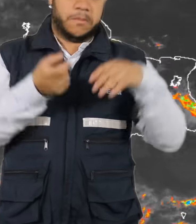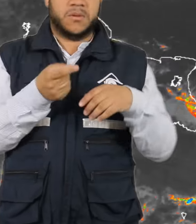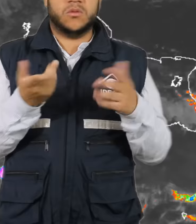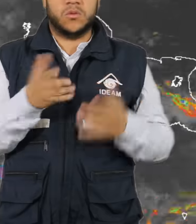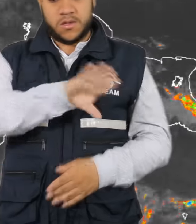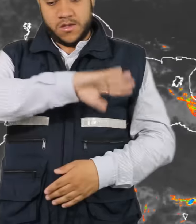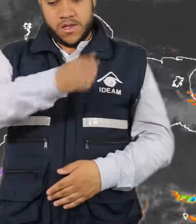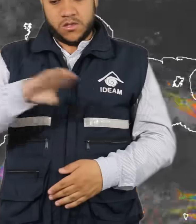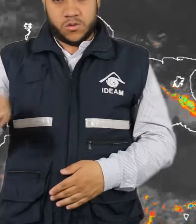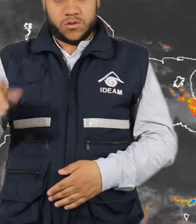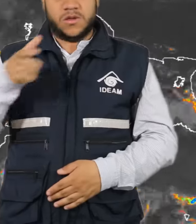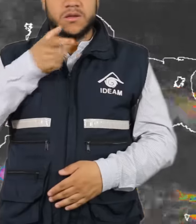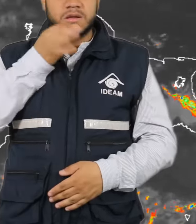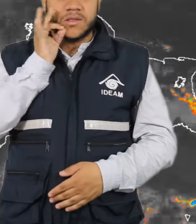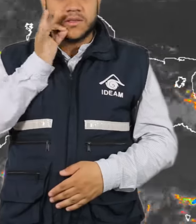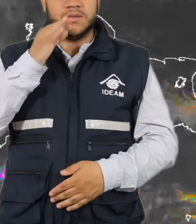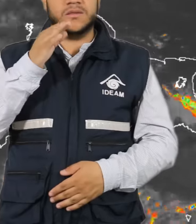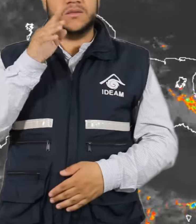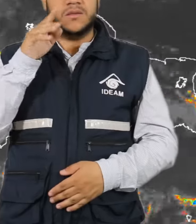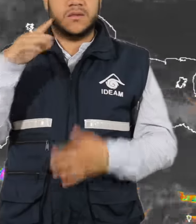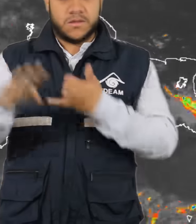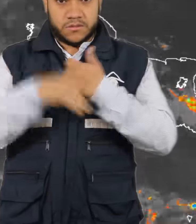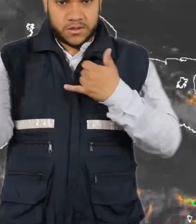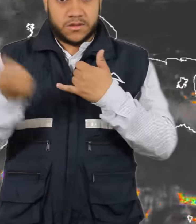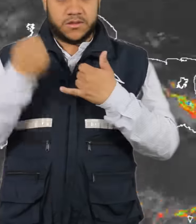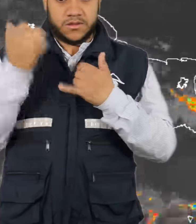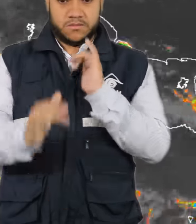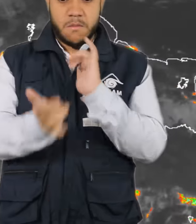zonas de Antioquia, Caldas, Meta, Cazanare y Bichada.